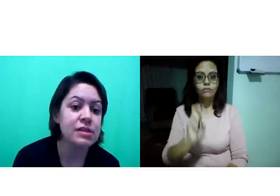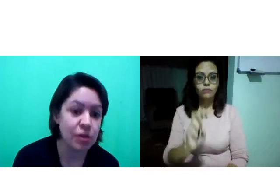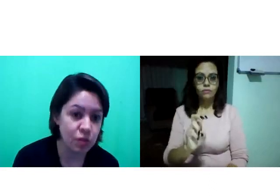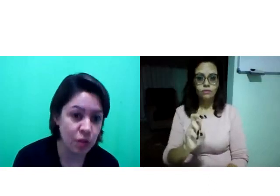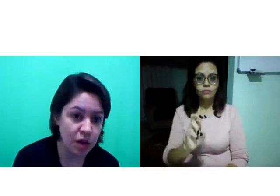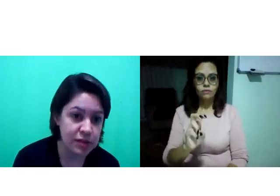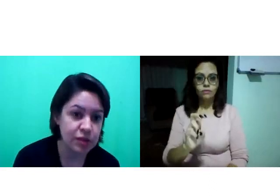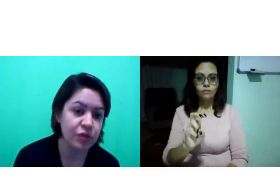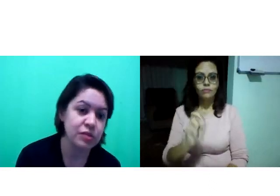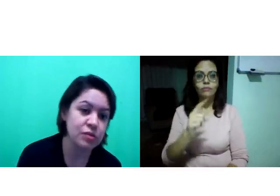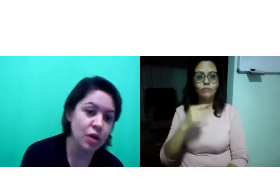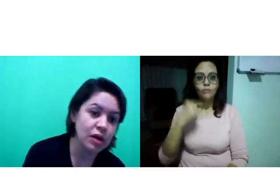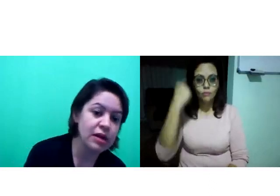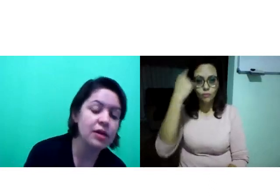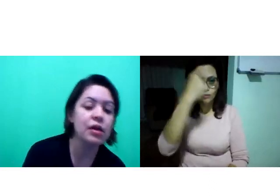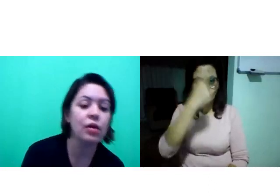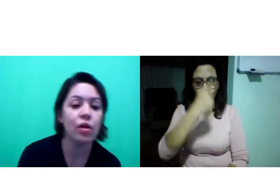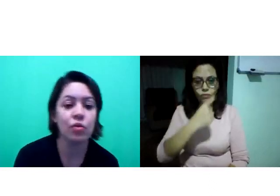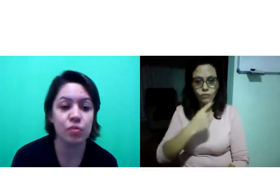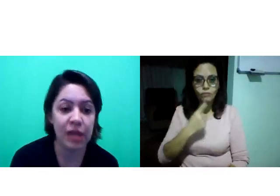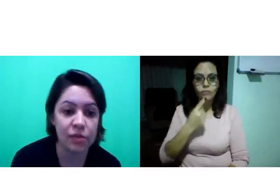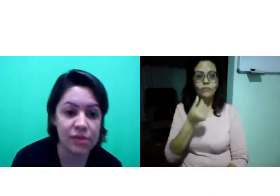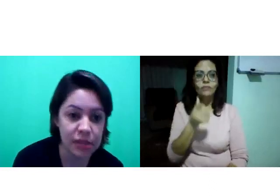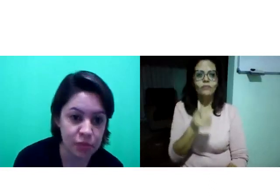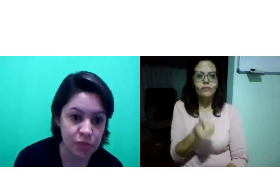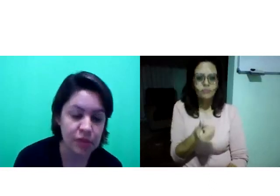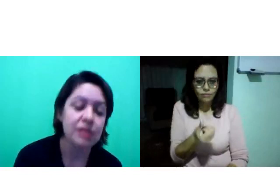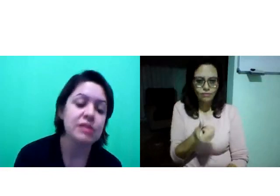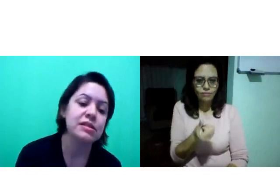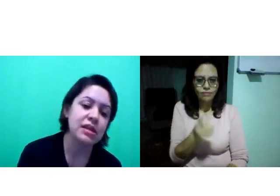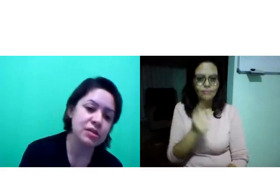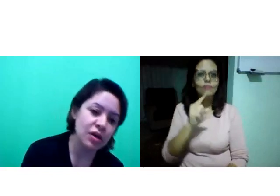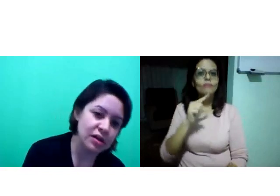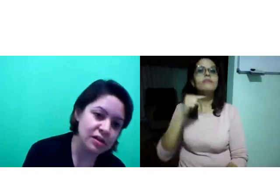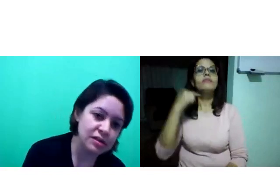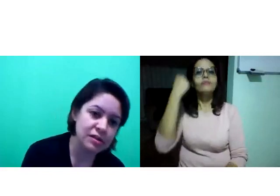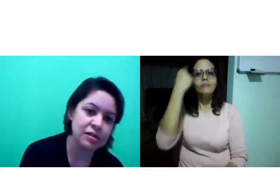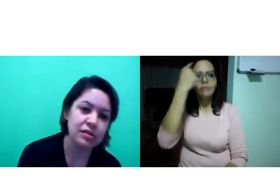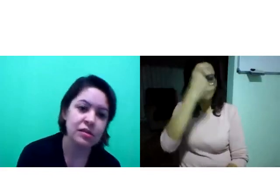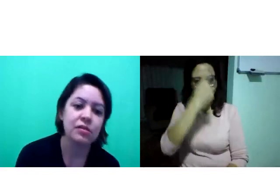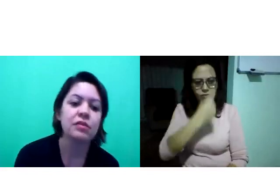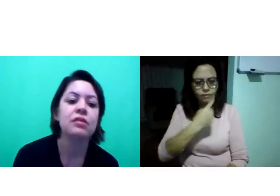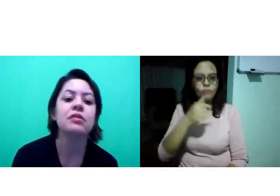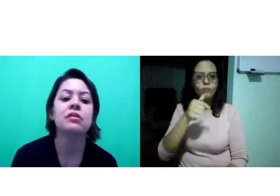cinco horas, então faço hora e coloco o numeral cinco, seis horas,